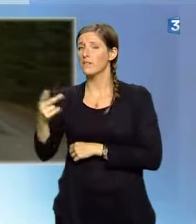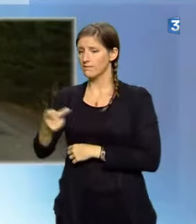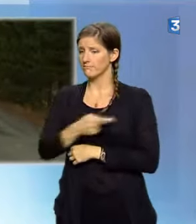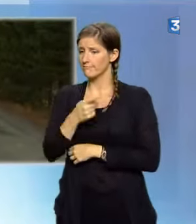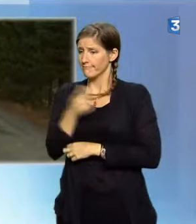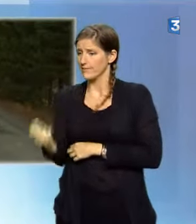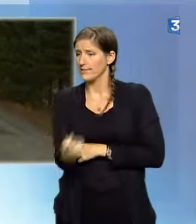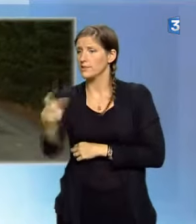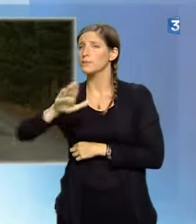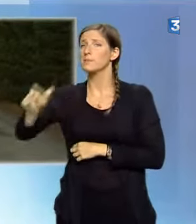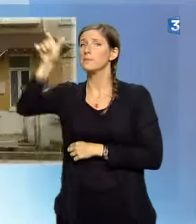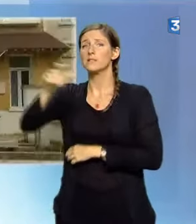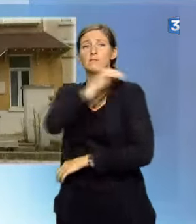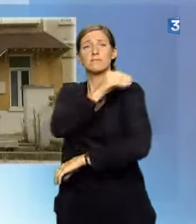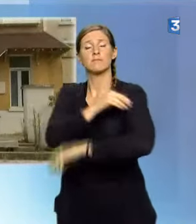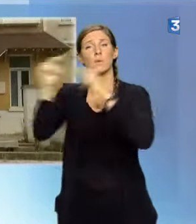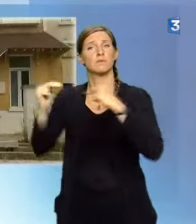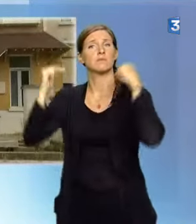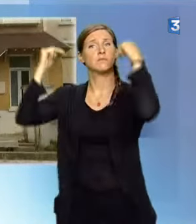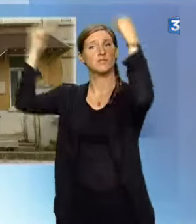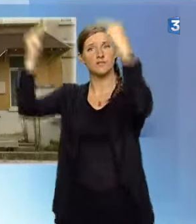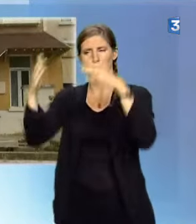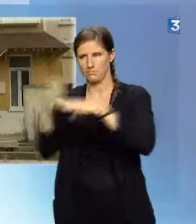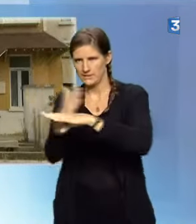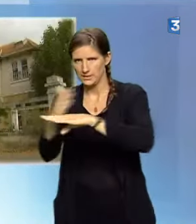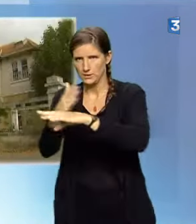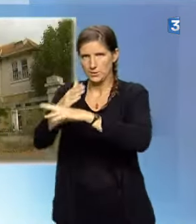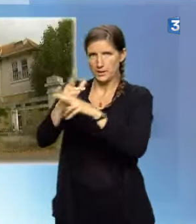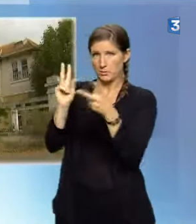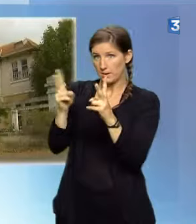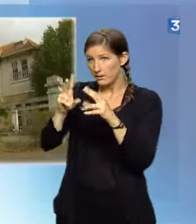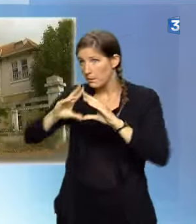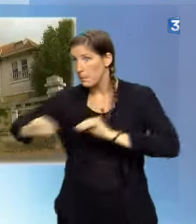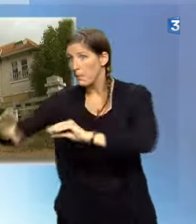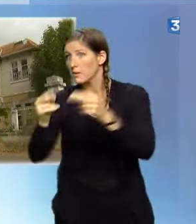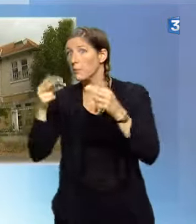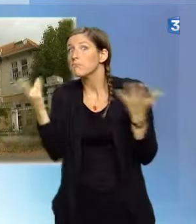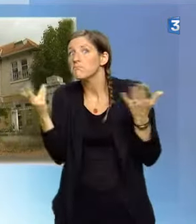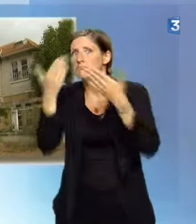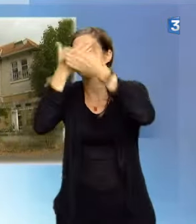rééducation médicale pour sportifs de haut niveau est à l'étude, mais pour l'instant, ça n'est qu'un projet.